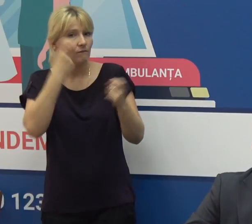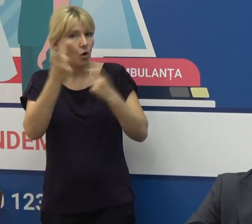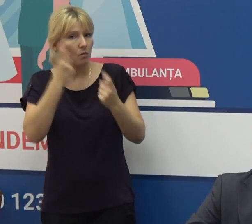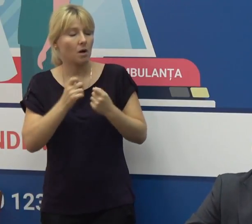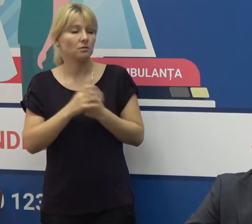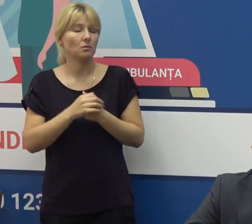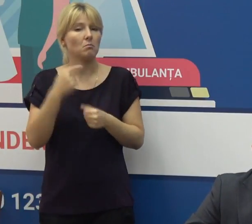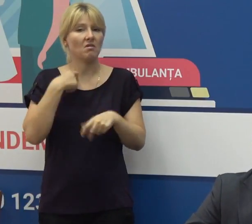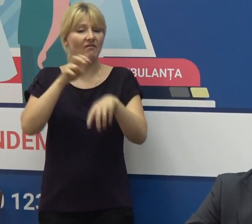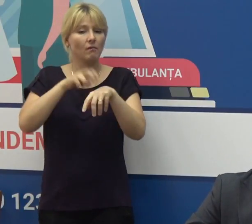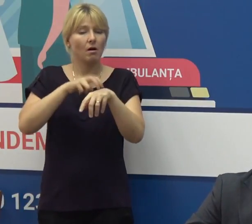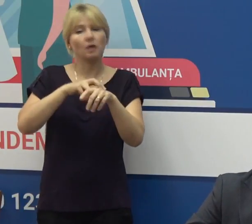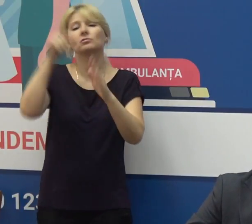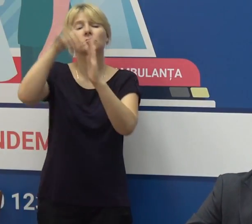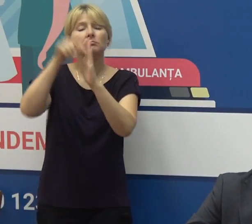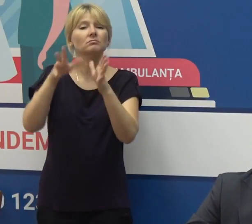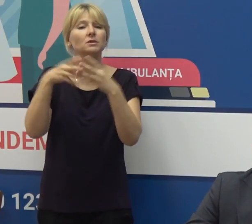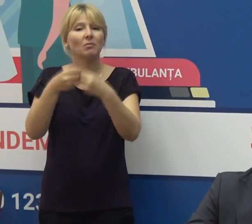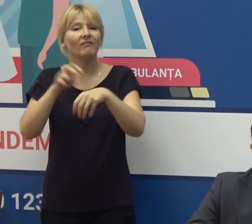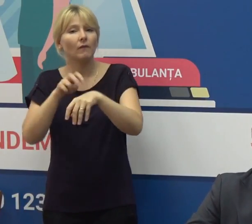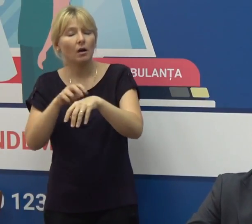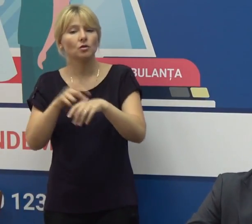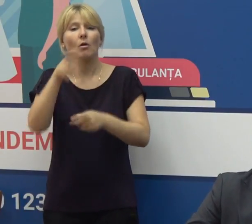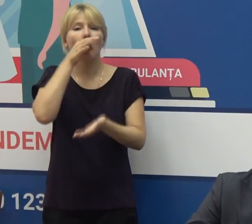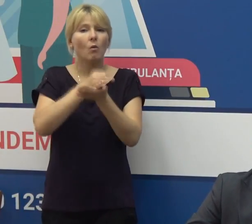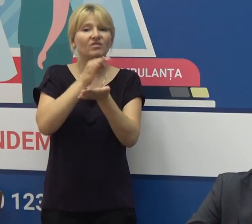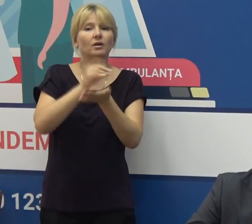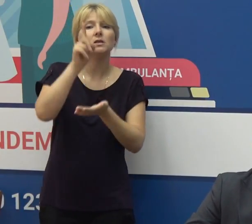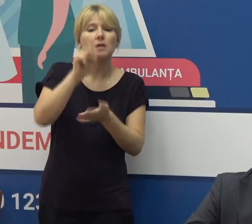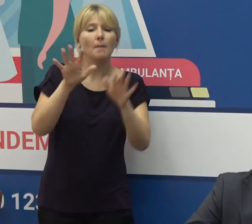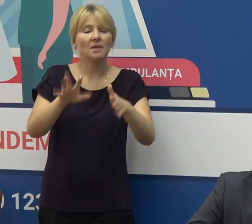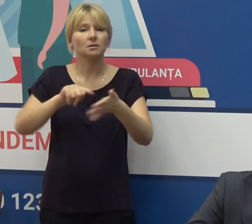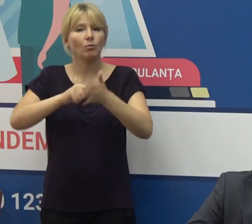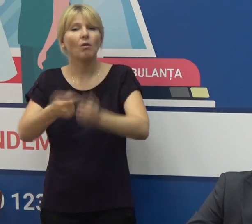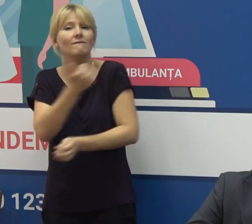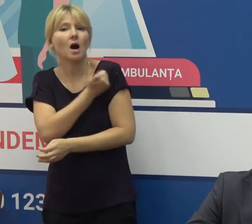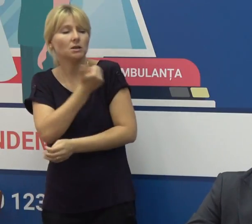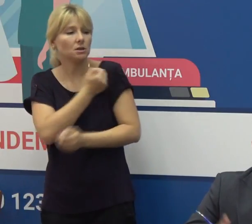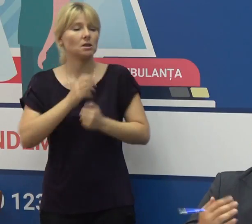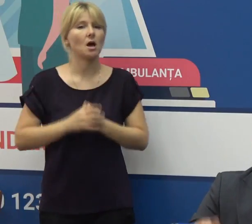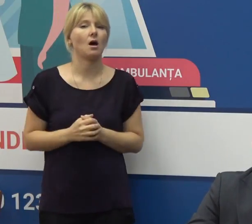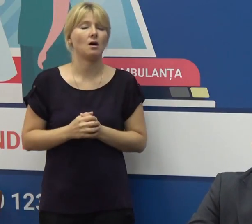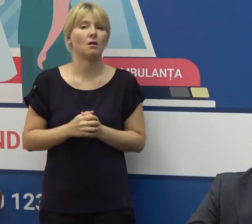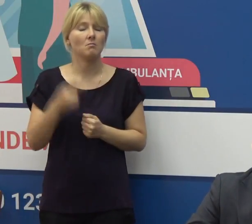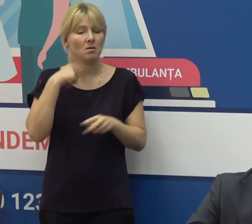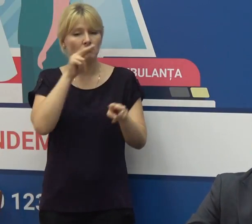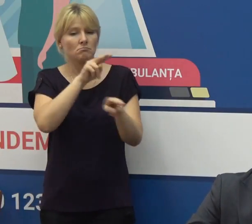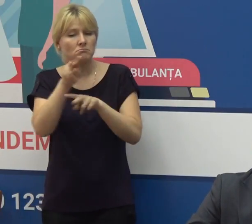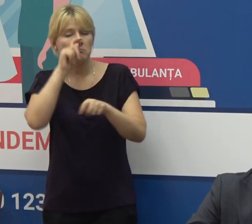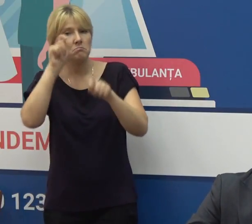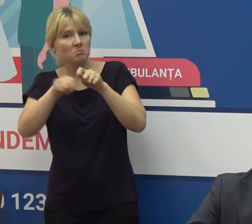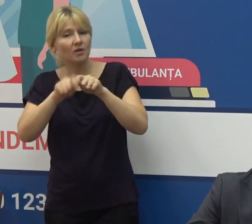special din cadrul asistenței medicale primarie care sunt responsabile de punctele de vaccinare privind vigilența anume